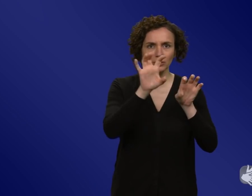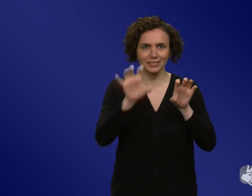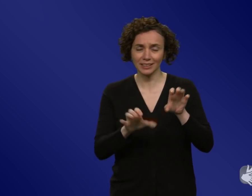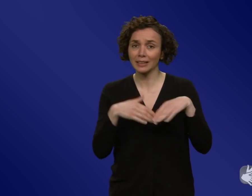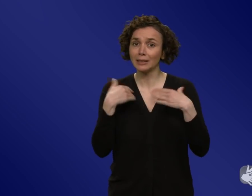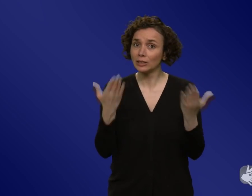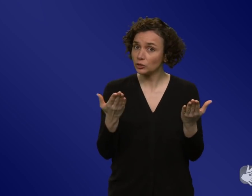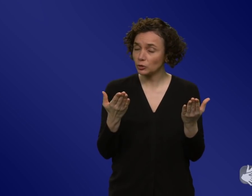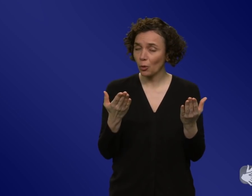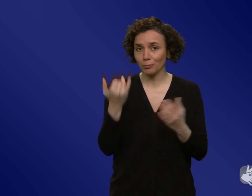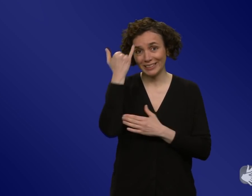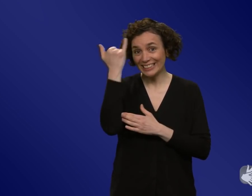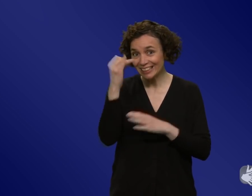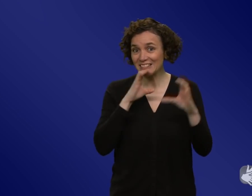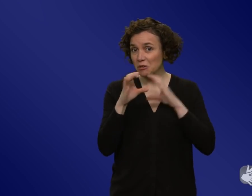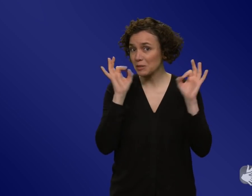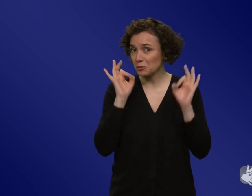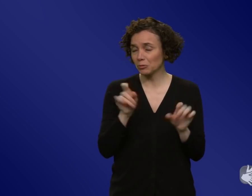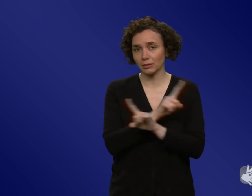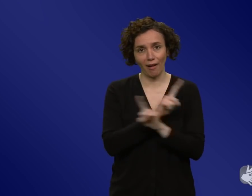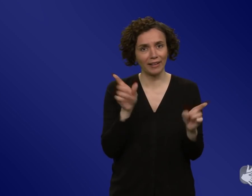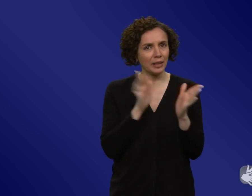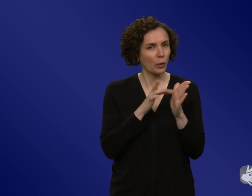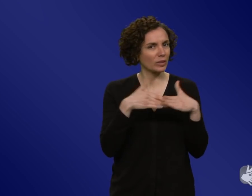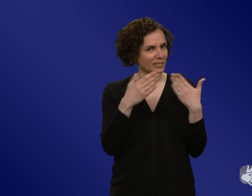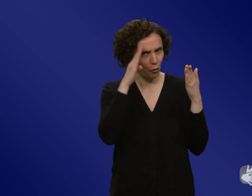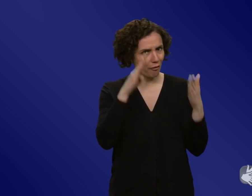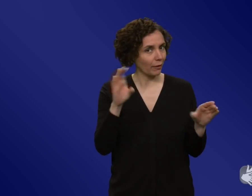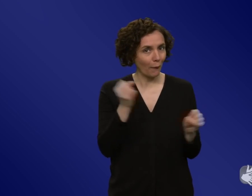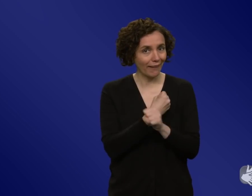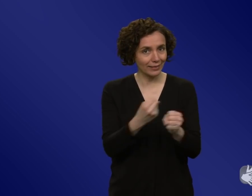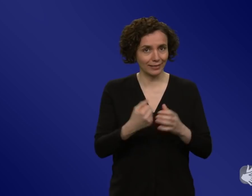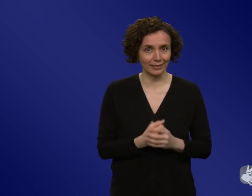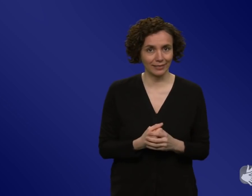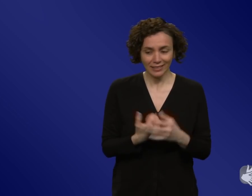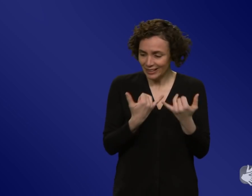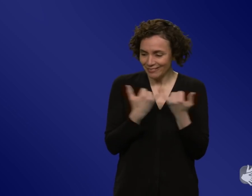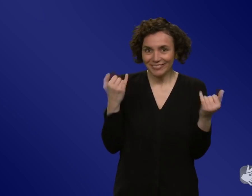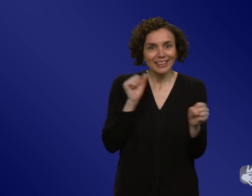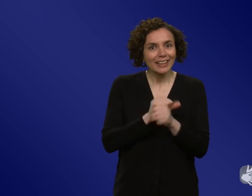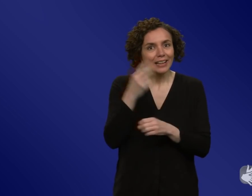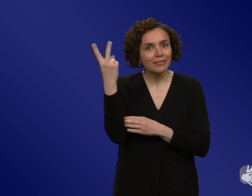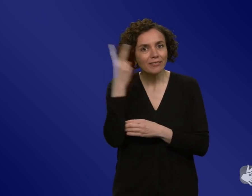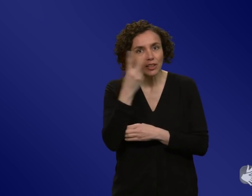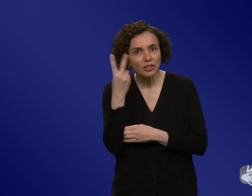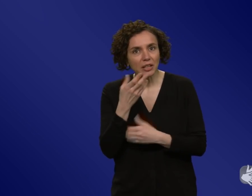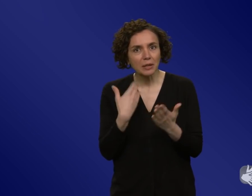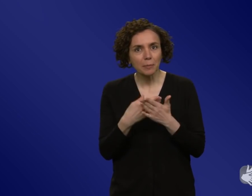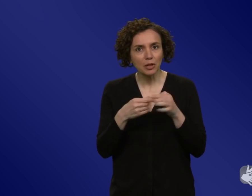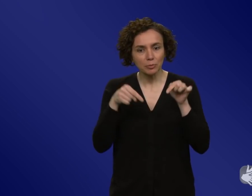macht das auch nicht sehr glaubwürdig. Also wie kann man dann verstehen, dass bei doppelt so hoher Inzidenz und höherer